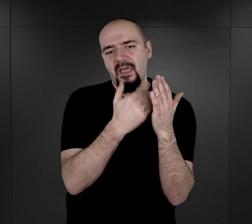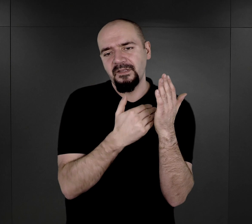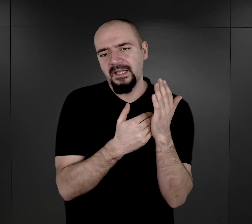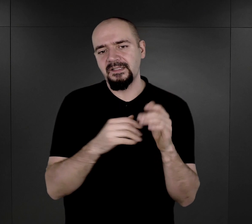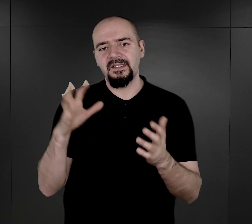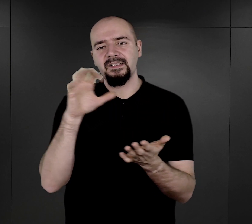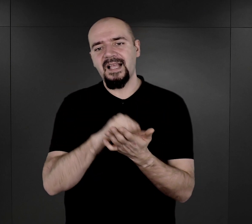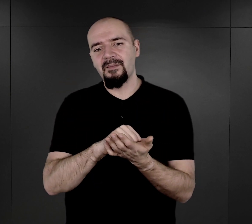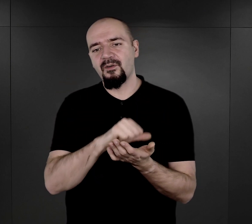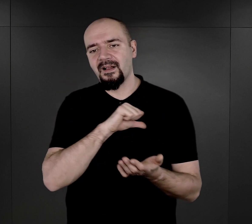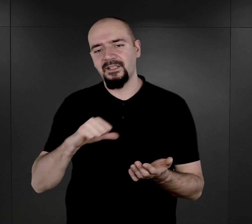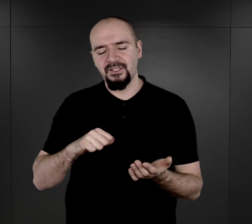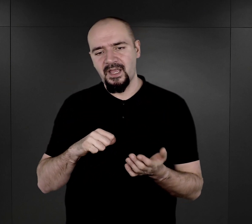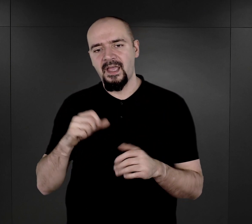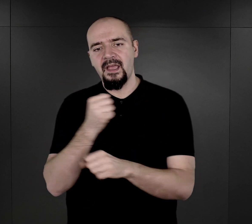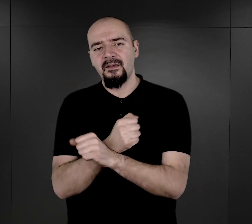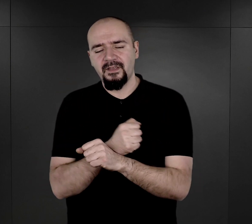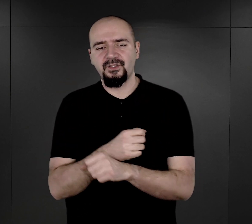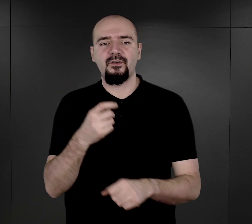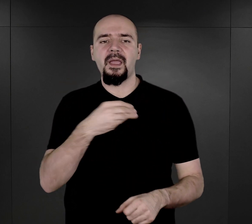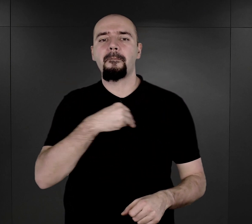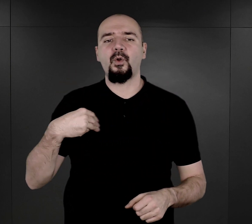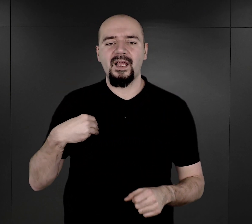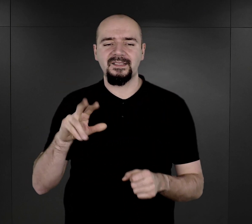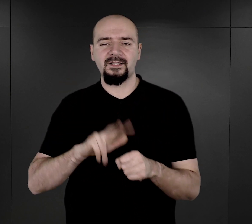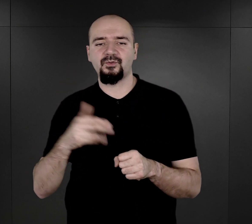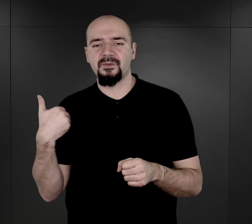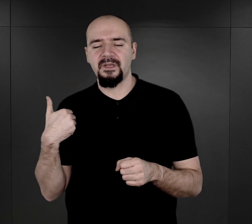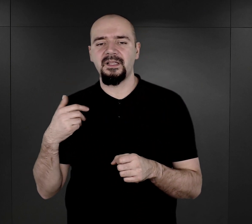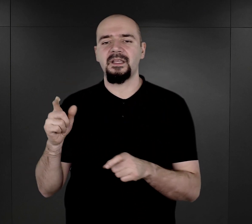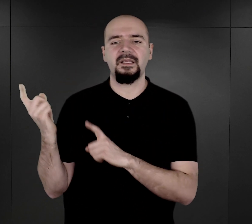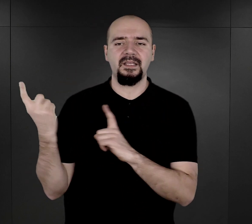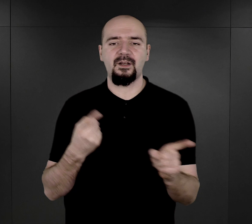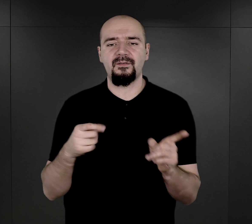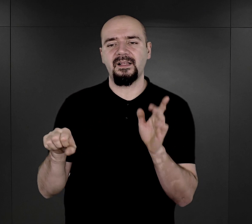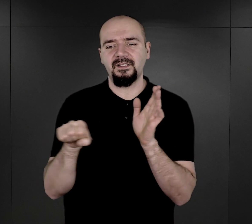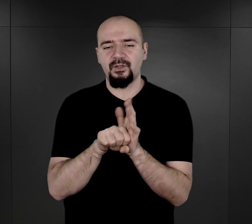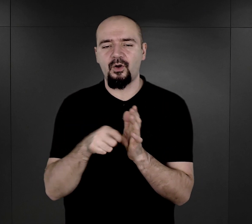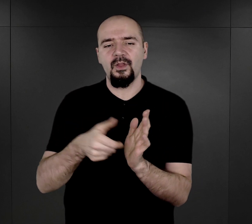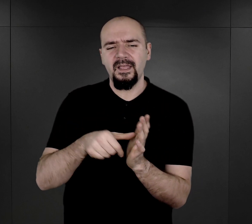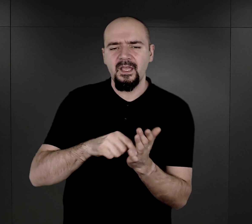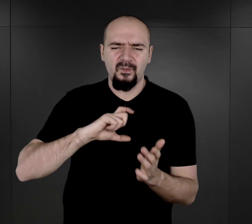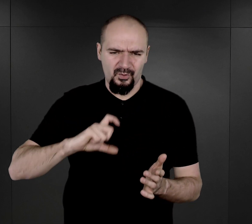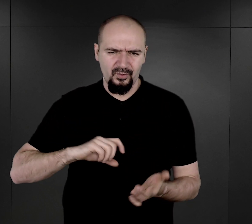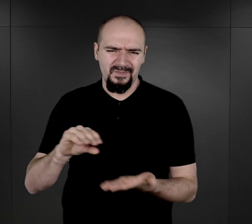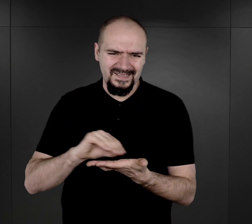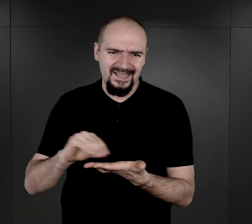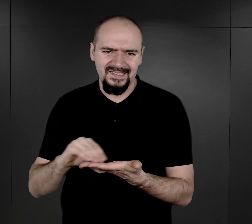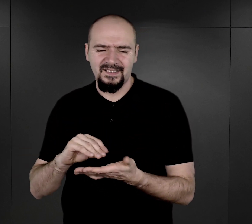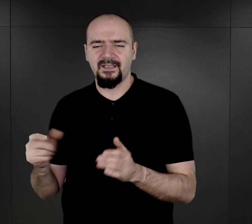więźniowie Polacy, którzy byli kierowani właśnie do izb pisarskich znajdujących się w obozie romskim. I